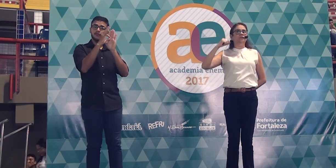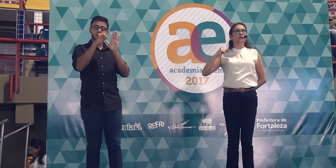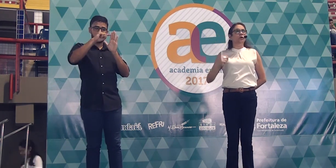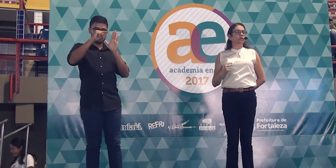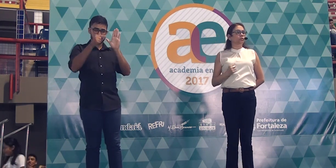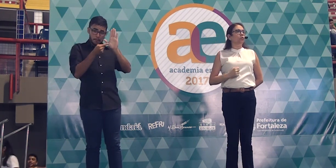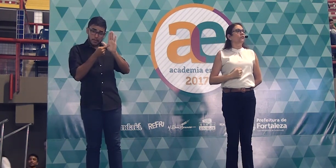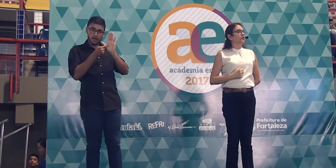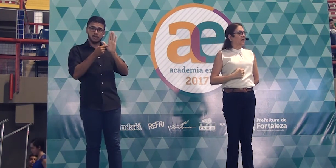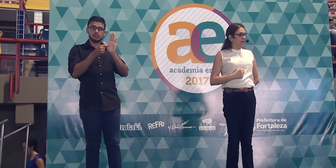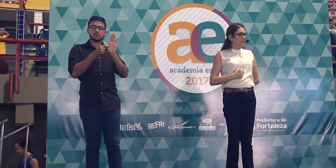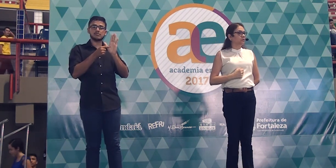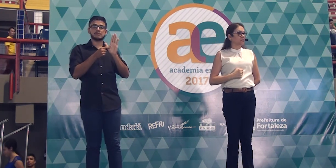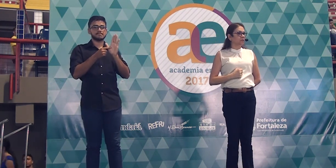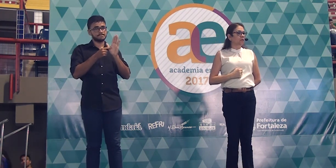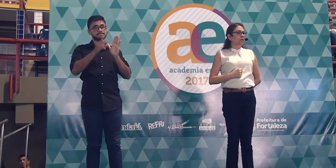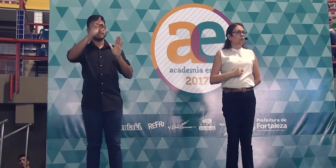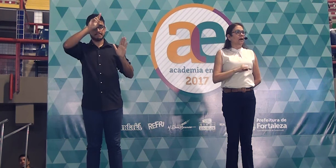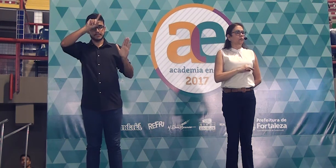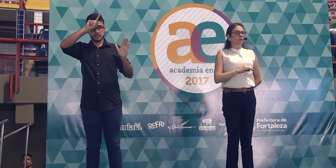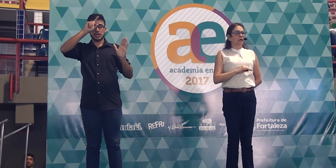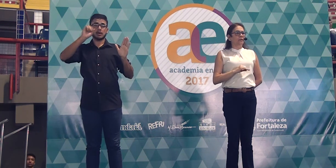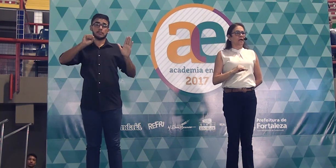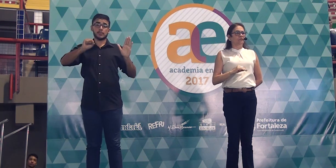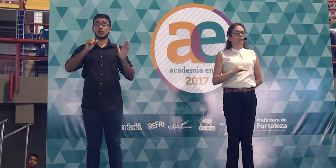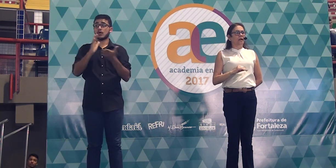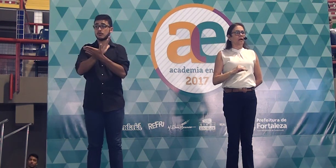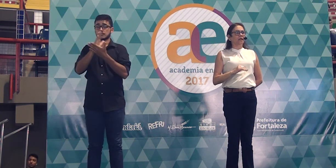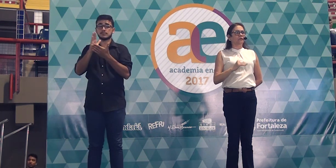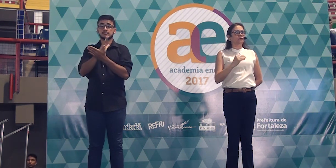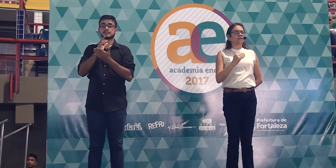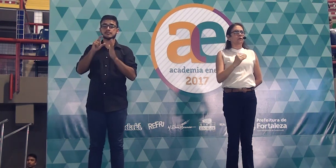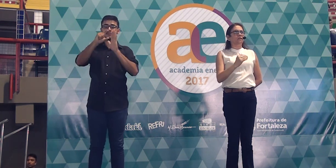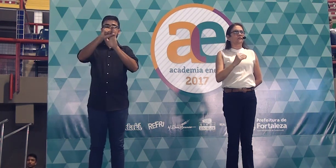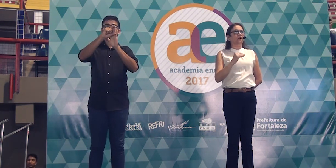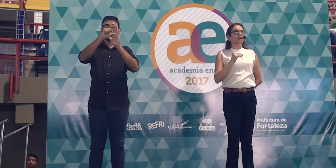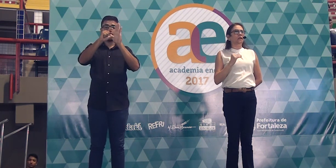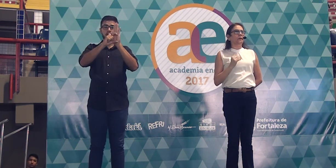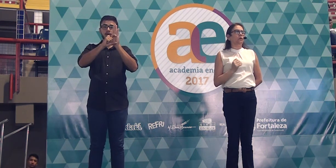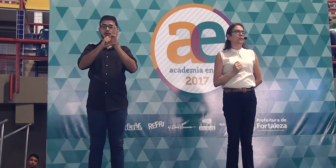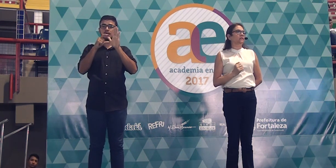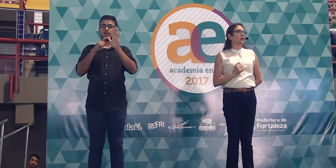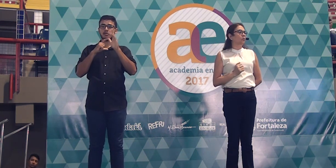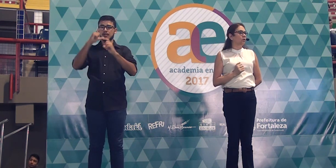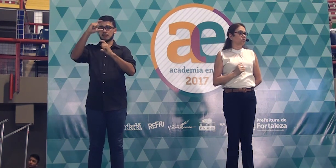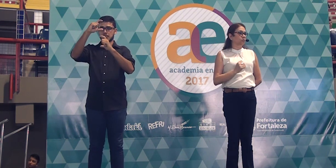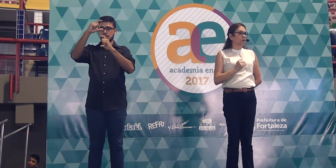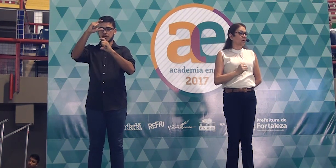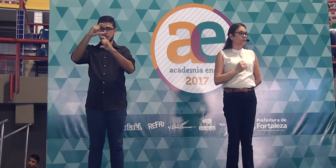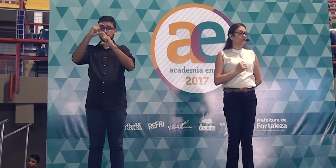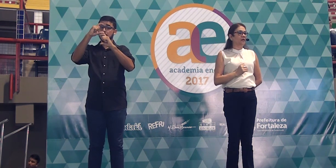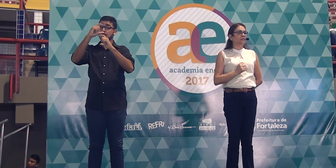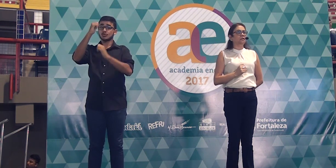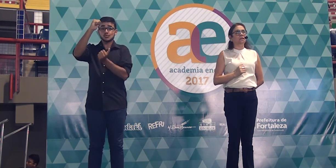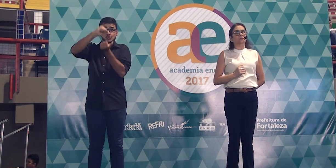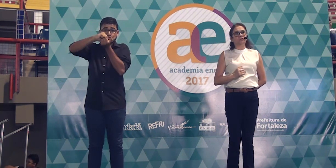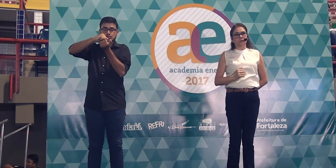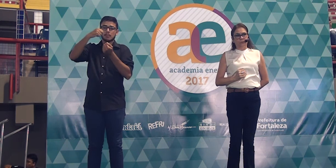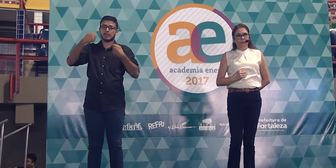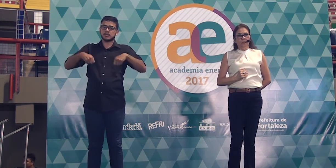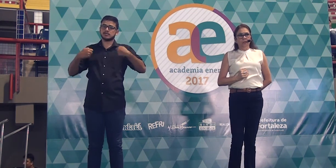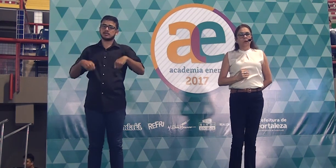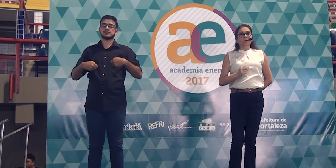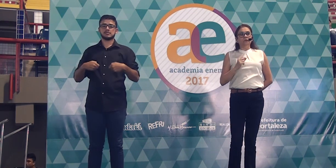parágrafo e outro, houve casos, o aluno terminava um parágrafo, saltava linha para começar o outro. Não faça